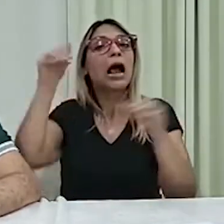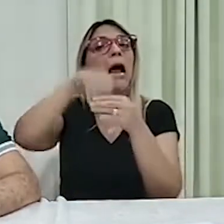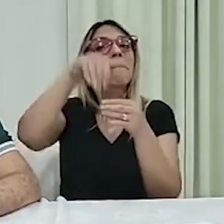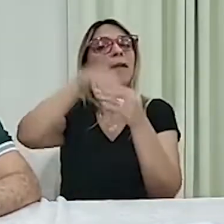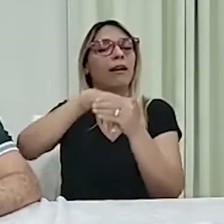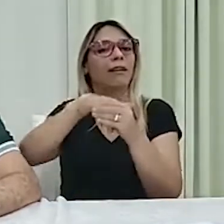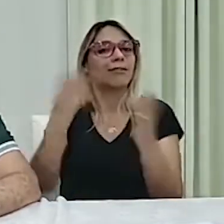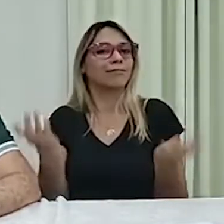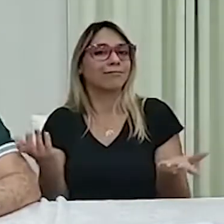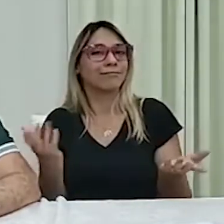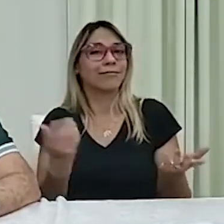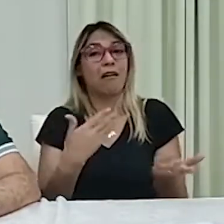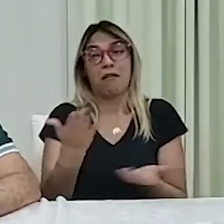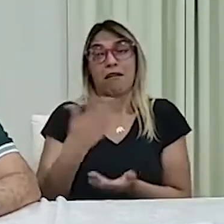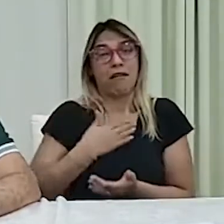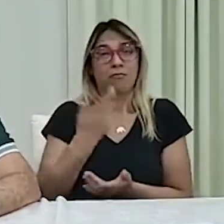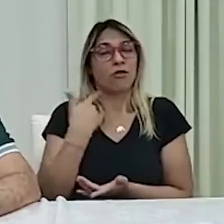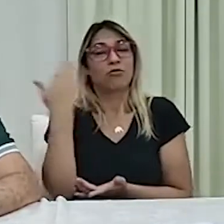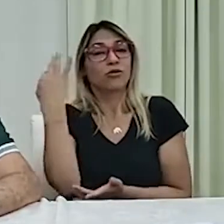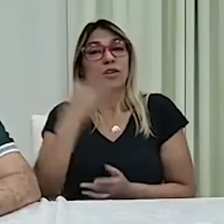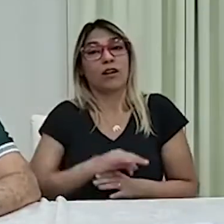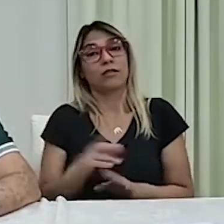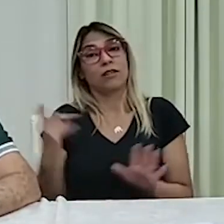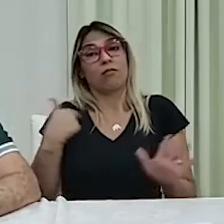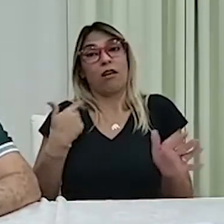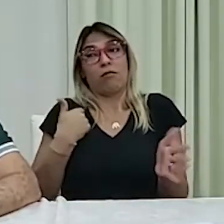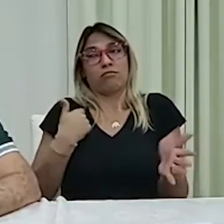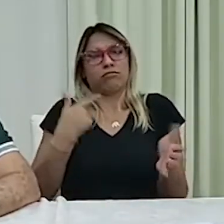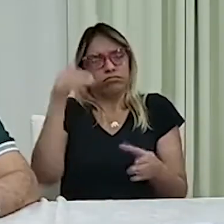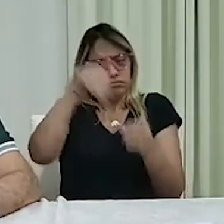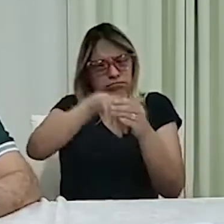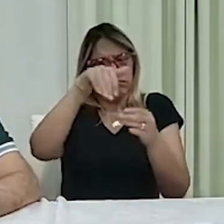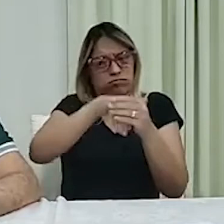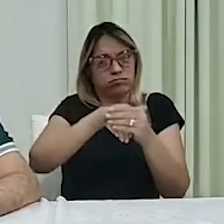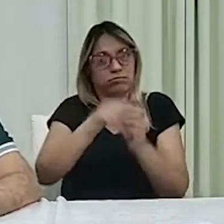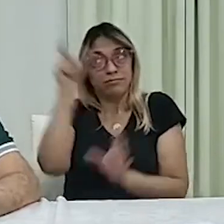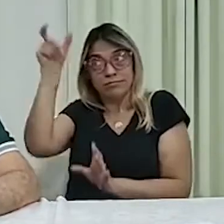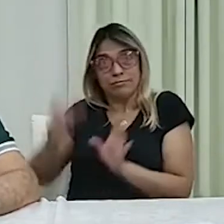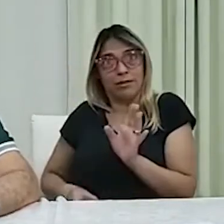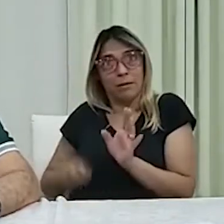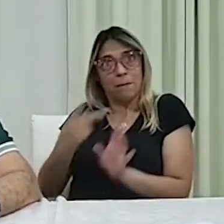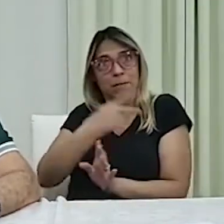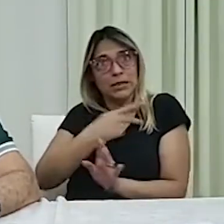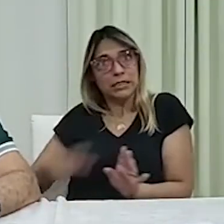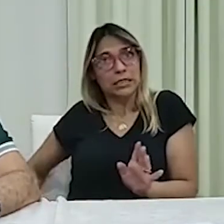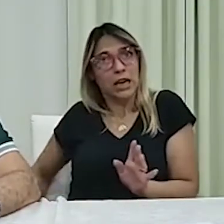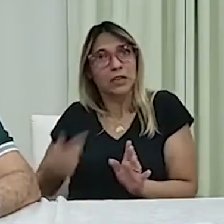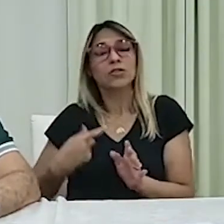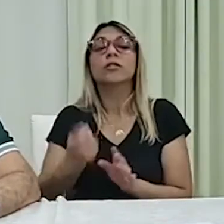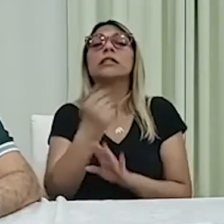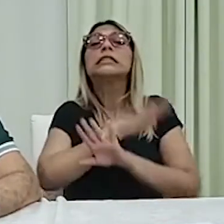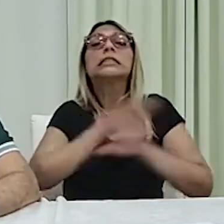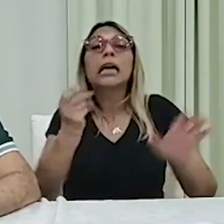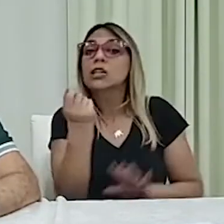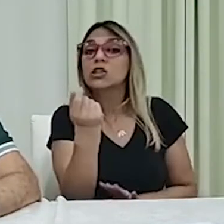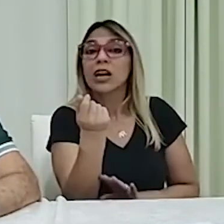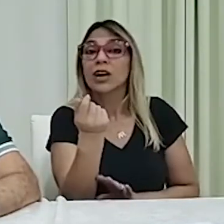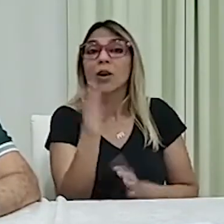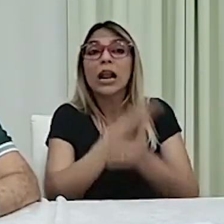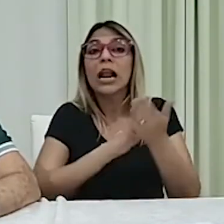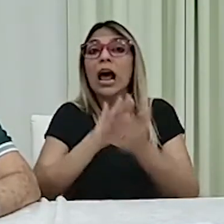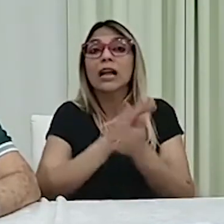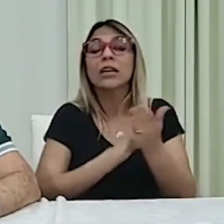caso em si, não nos elegemos para a República, sem fundo nenhum. Os 4 milhões que arrecadamos foi fruto de